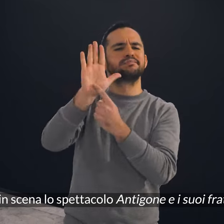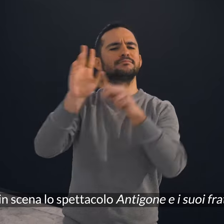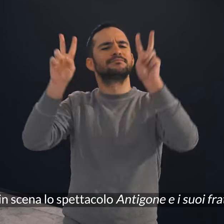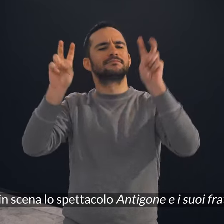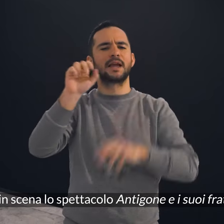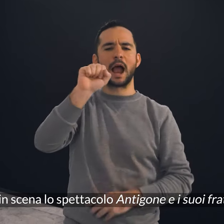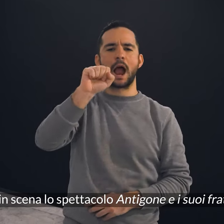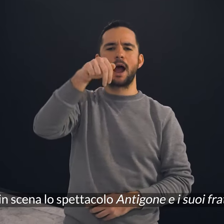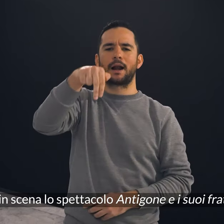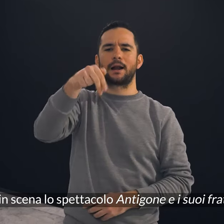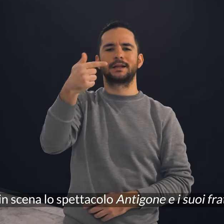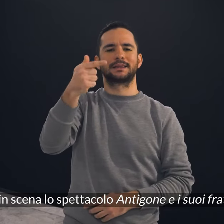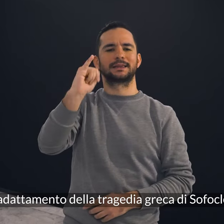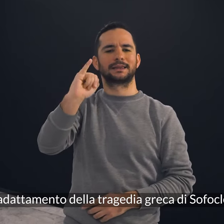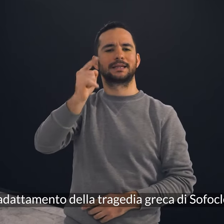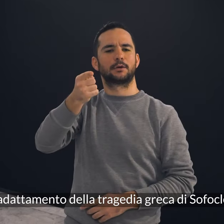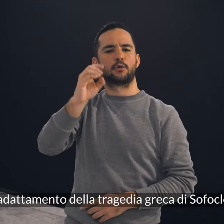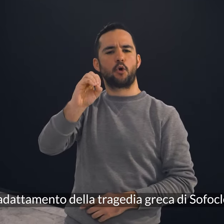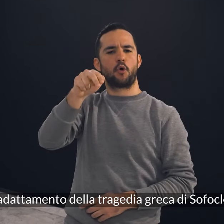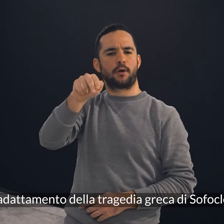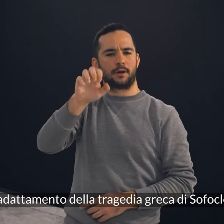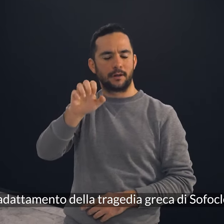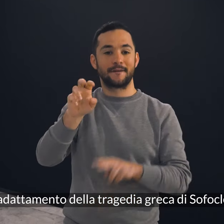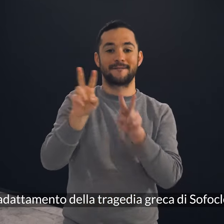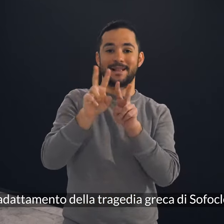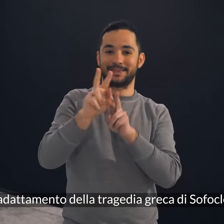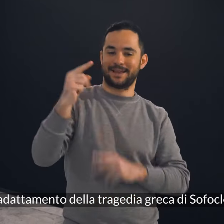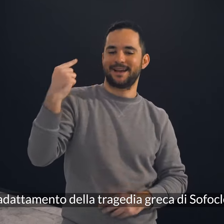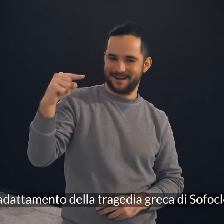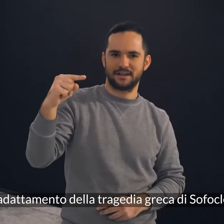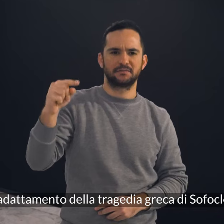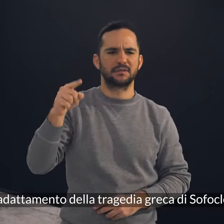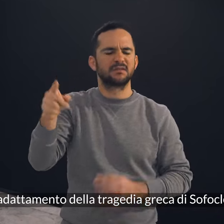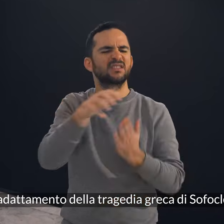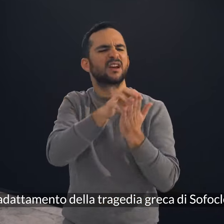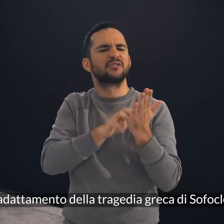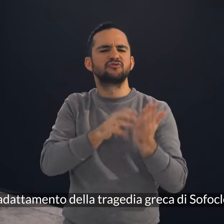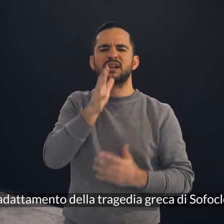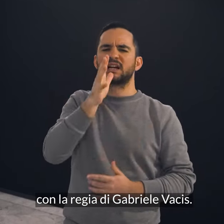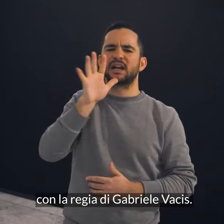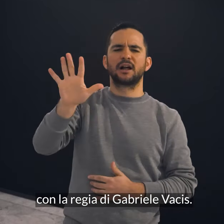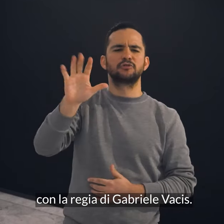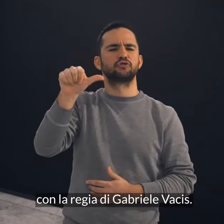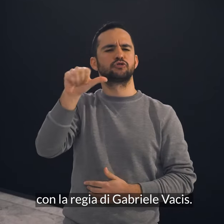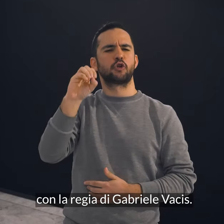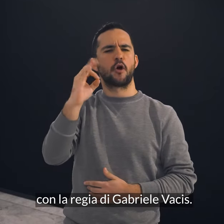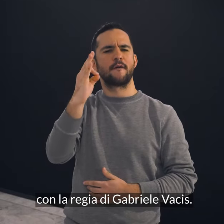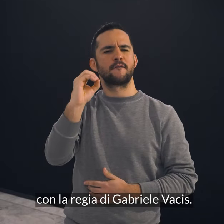e i suoi fratelli, adattamento della tragedia greca di Sofocle con la regia di